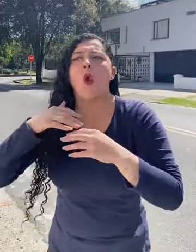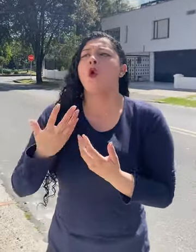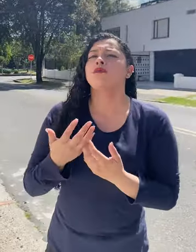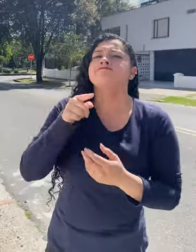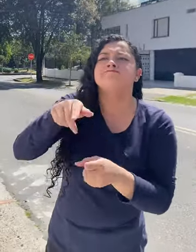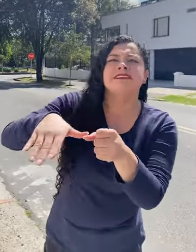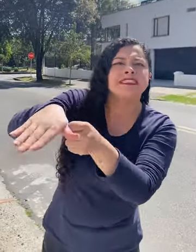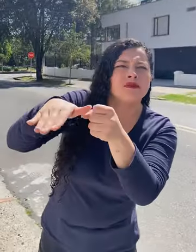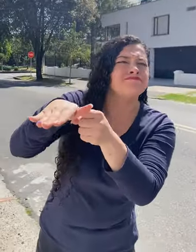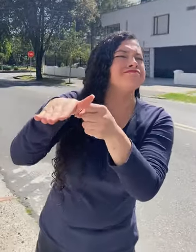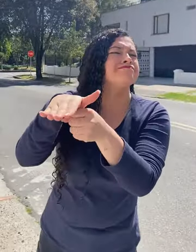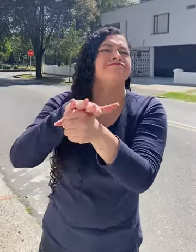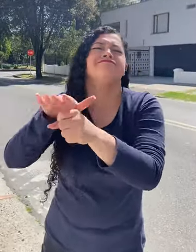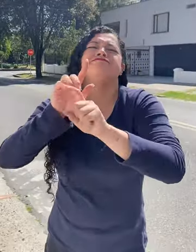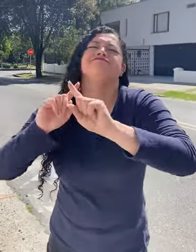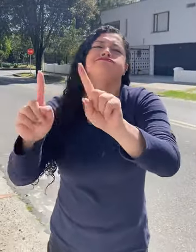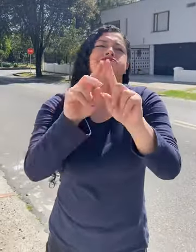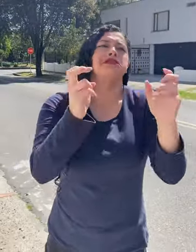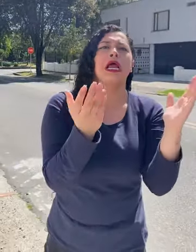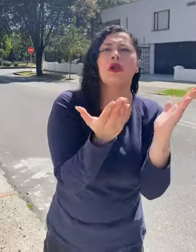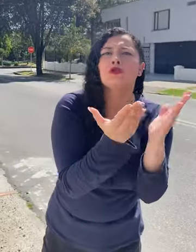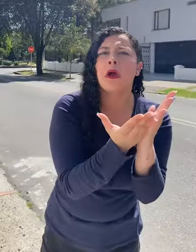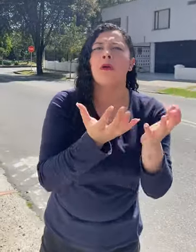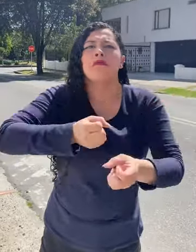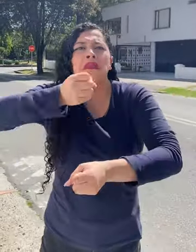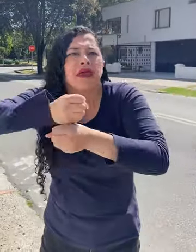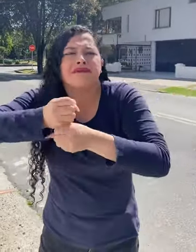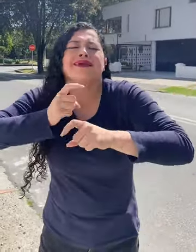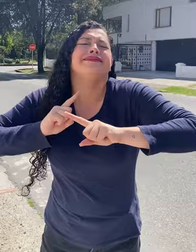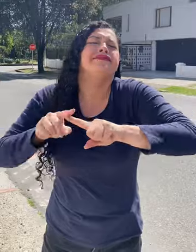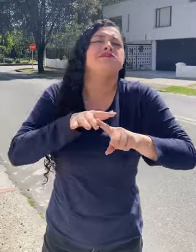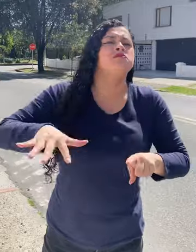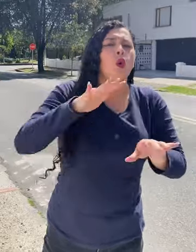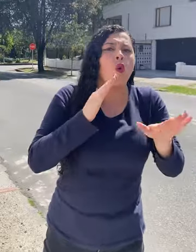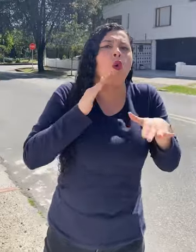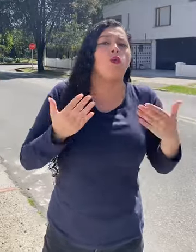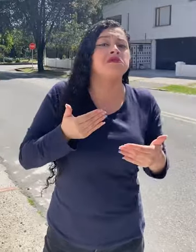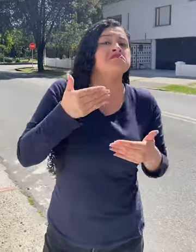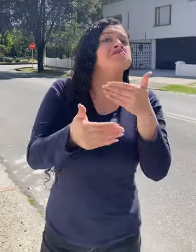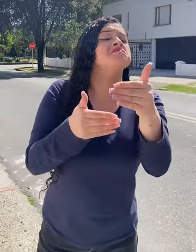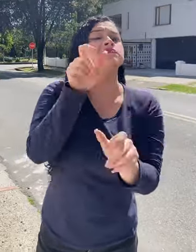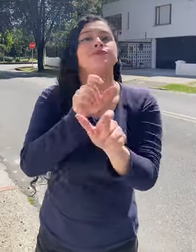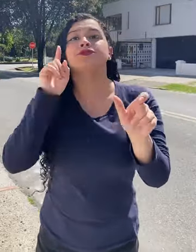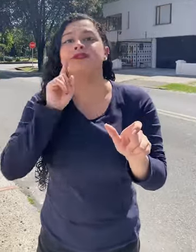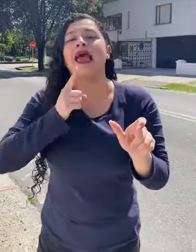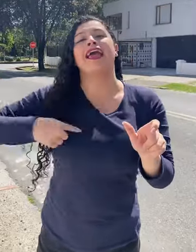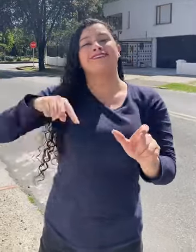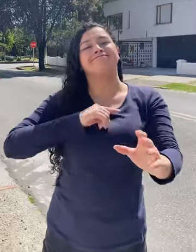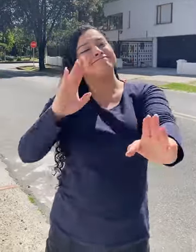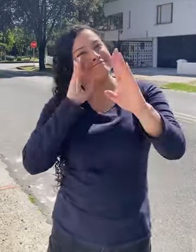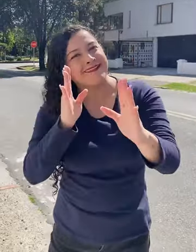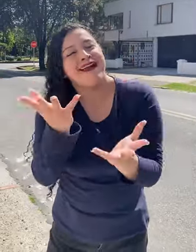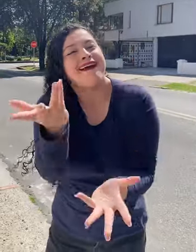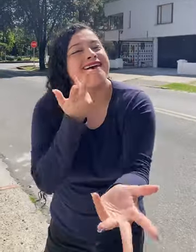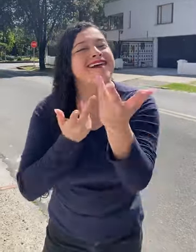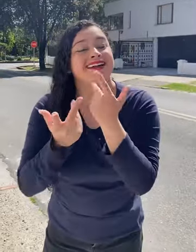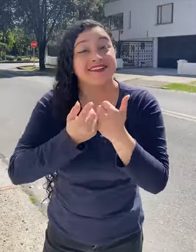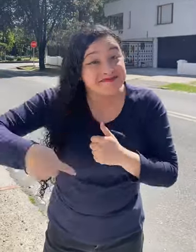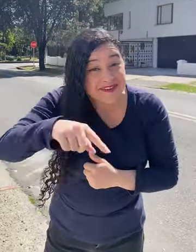personas oyentes o situaciones en educación, trabajo. Queremos saber más de las situaciones a las que se enfrentan y estaremos muy atentos a lo que tienen que